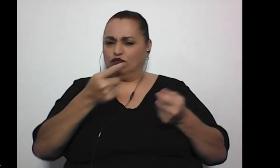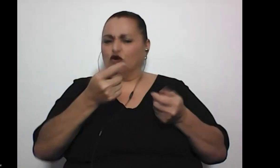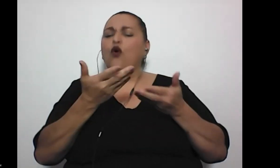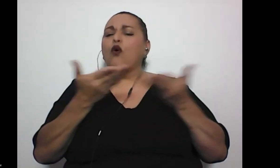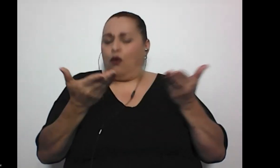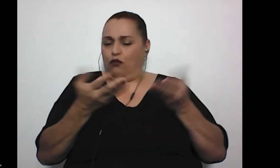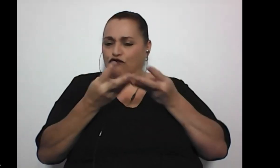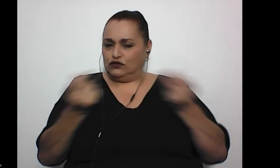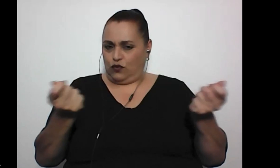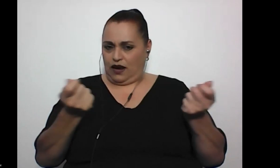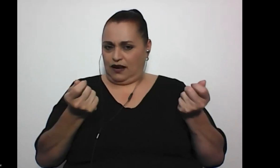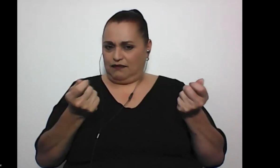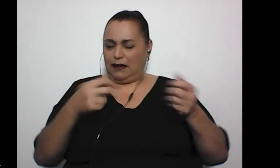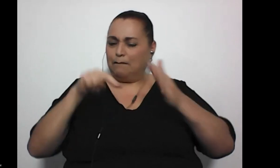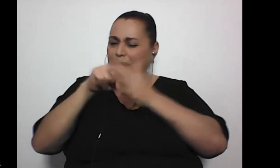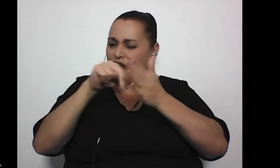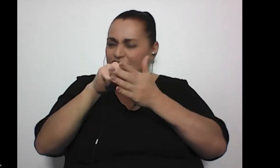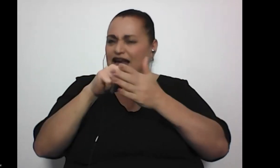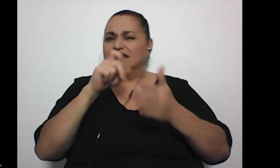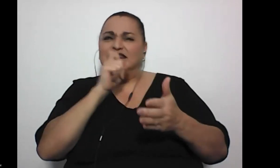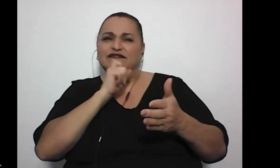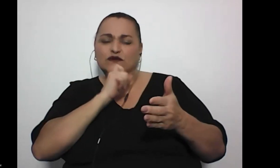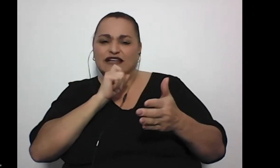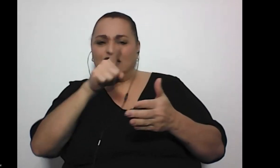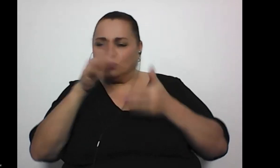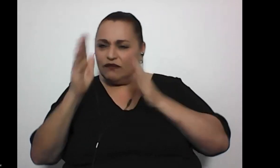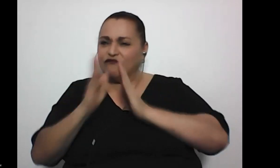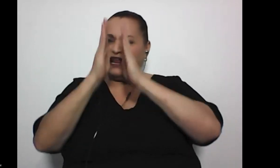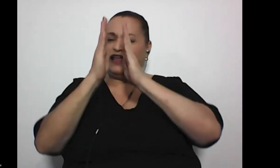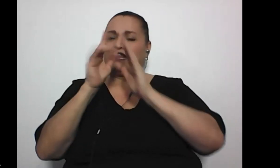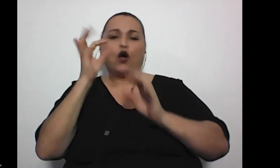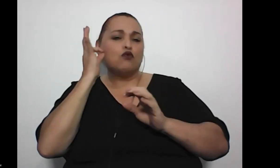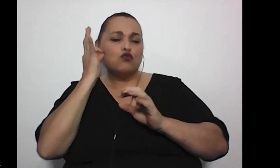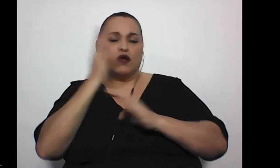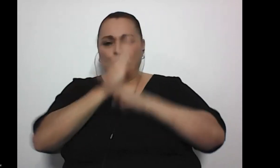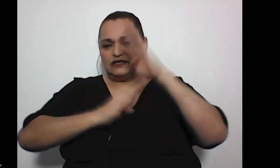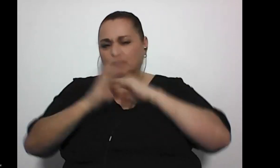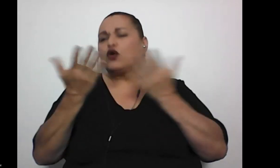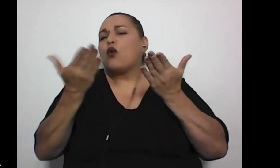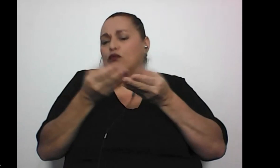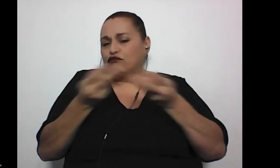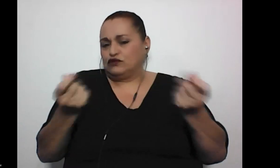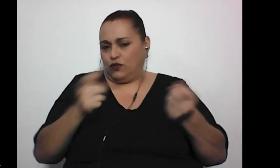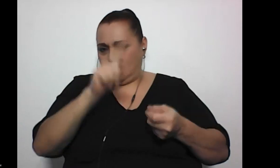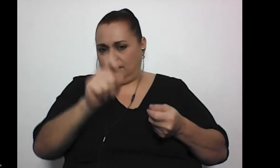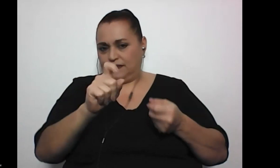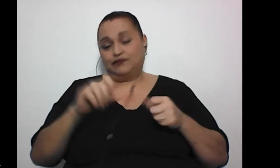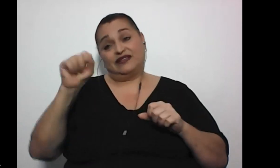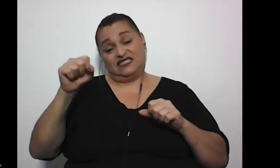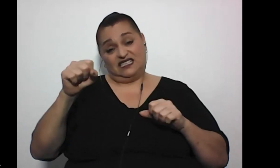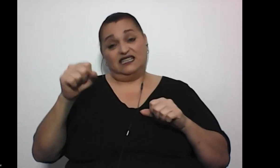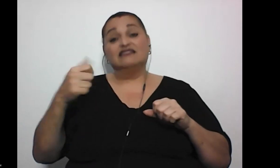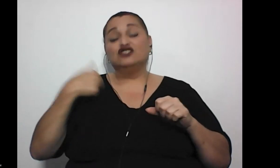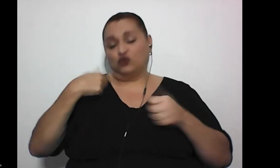resolviendo las barreras y dificultades que enfrentas como mujer con discapacidad? Si vieras que, bueno, yo